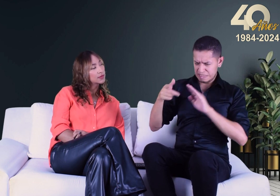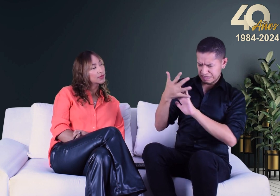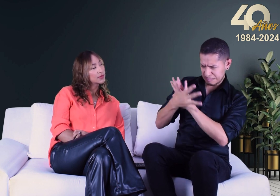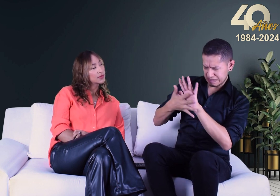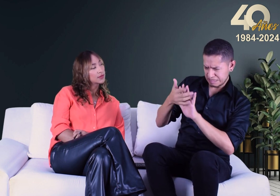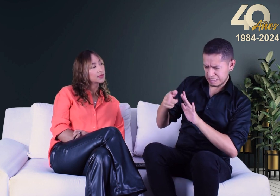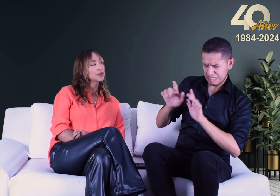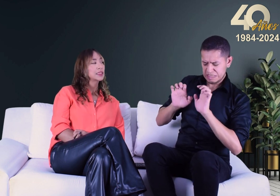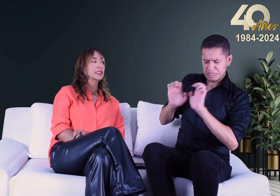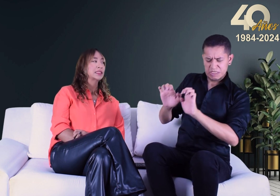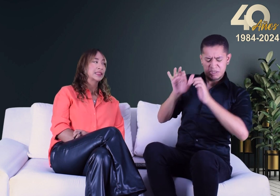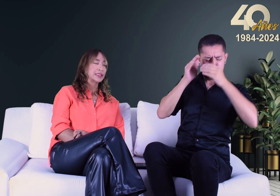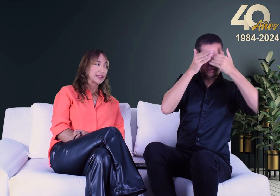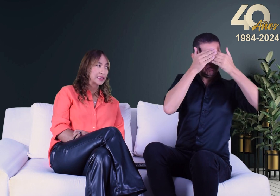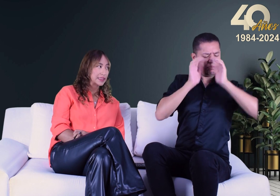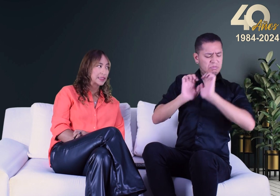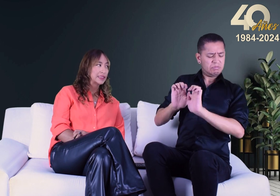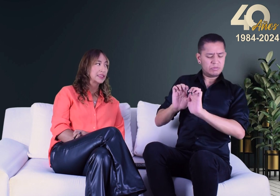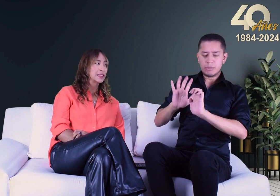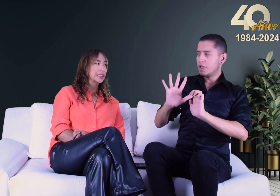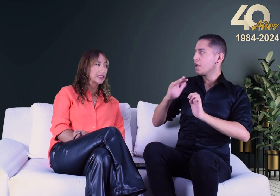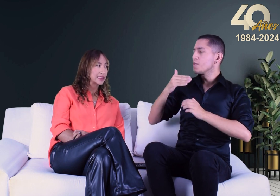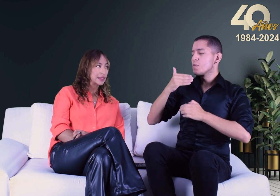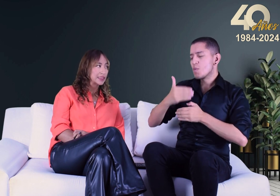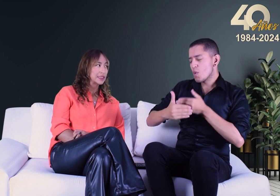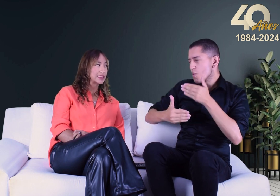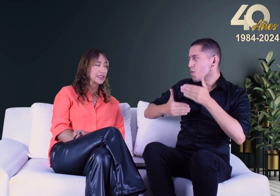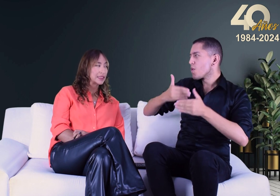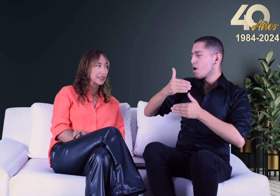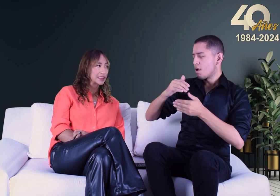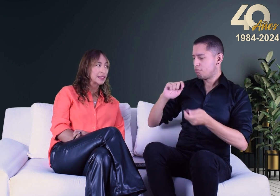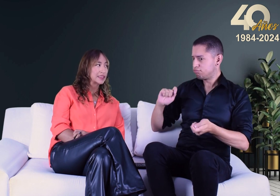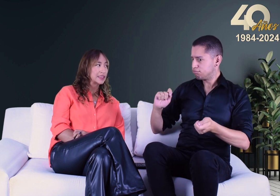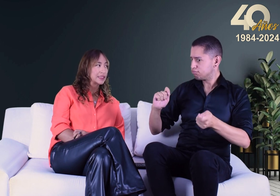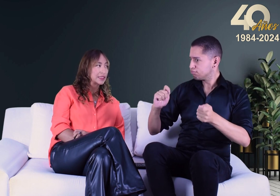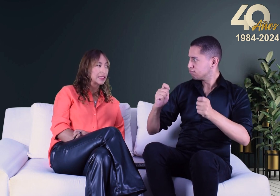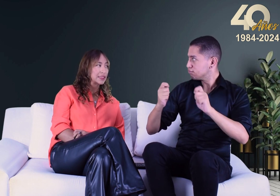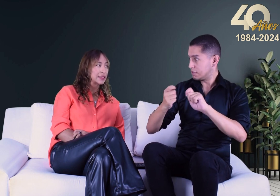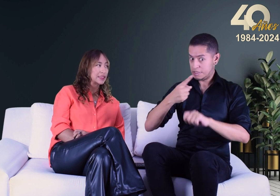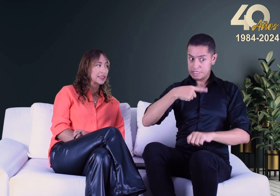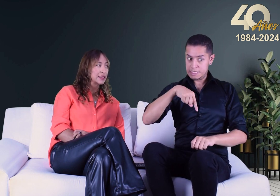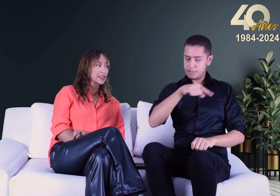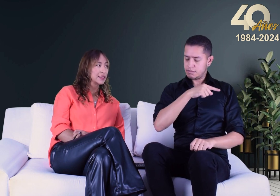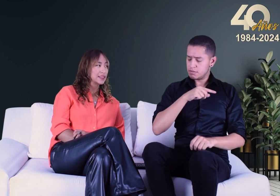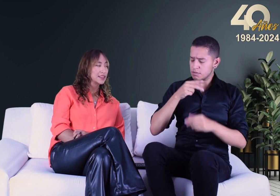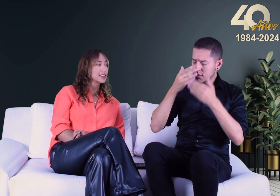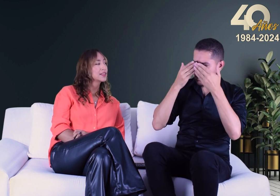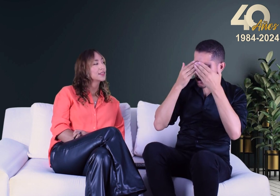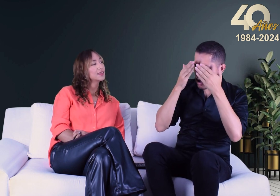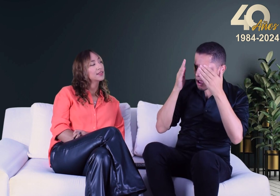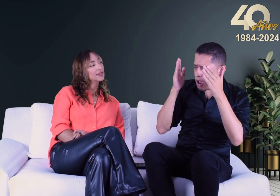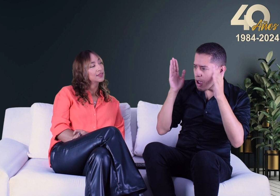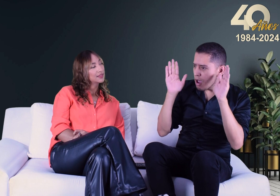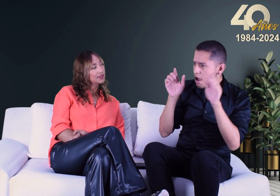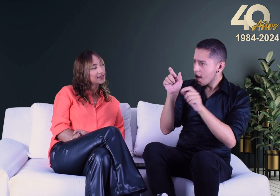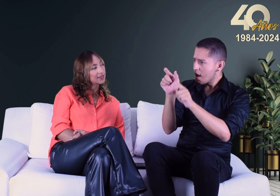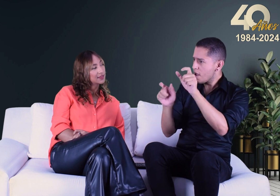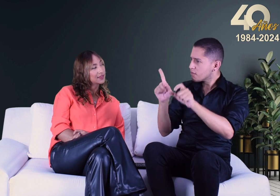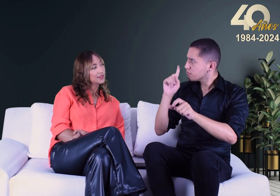de los oyentes hacia la lengua de señas y su negación, pero ha sido un proceso que, con el pasar del tiempo, ha ido